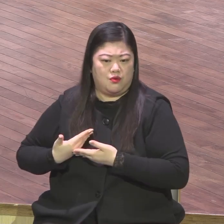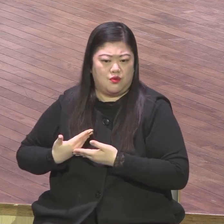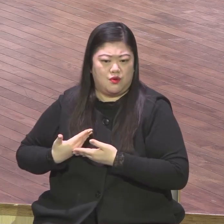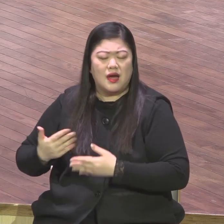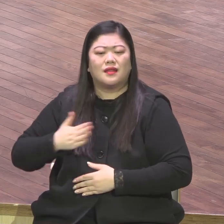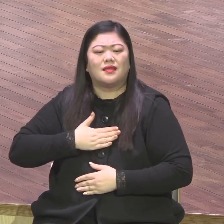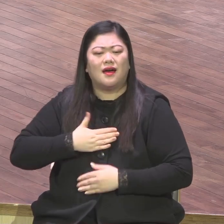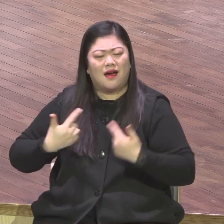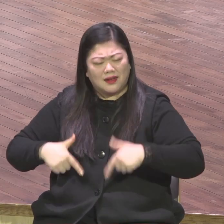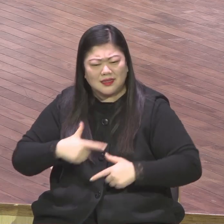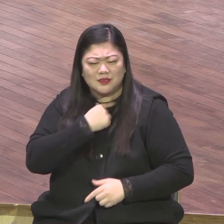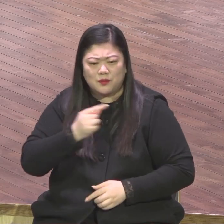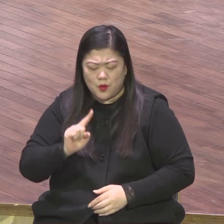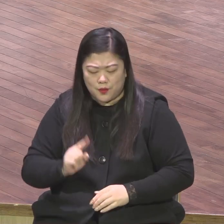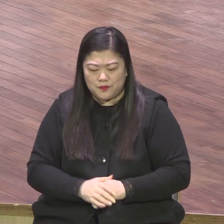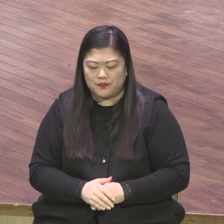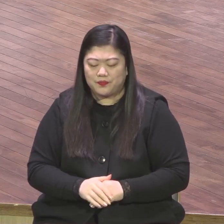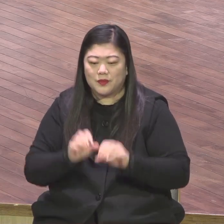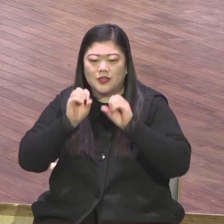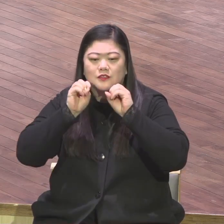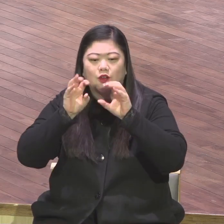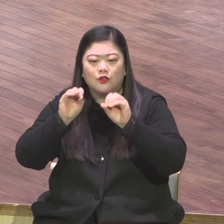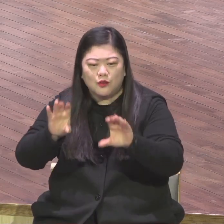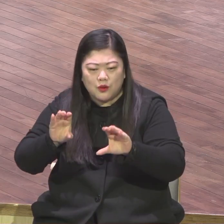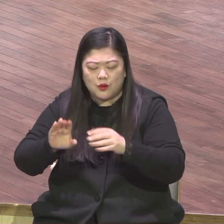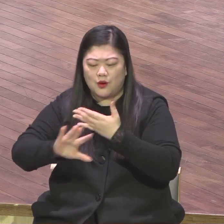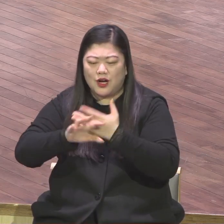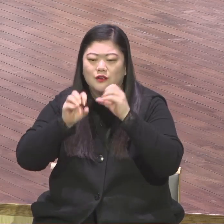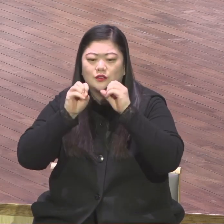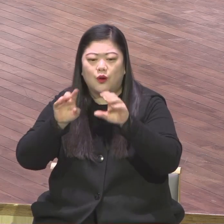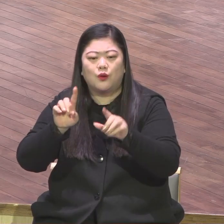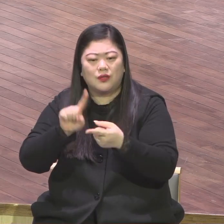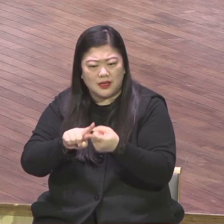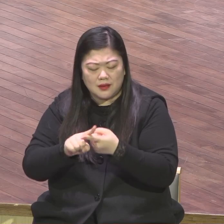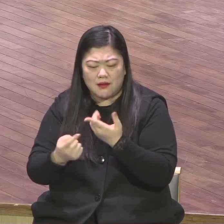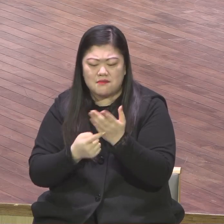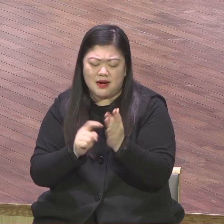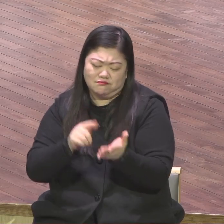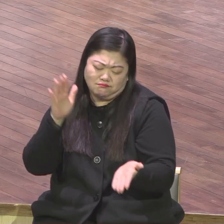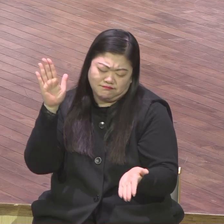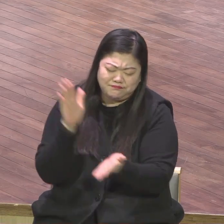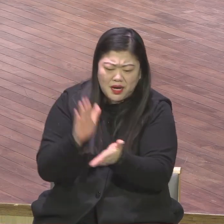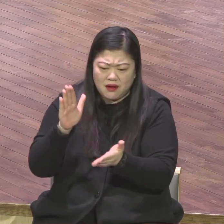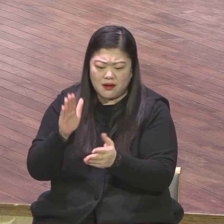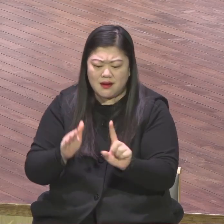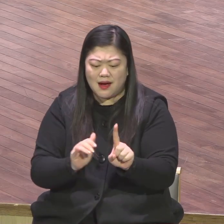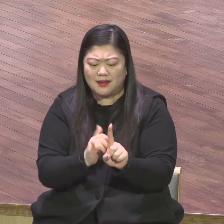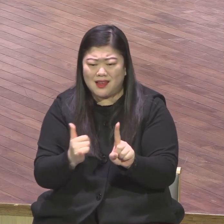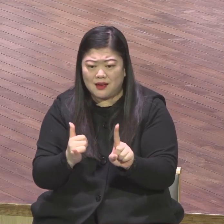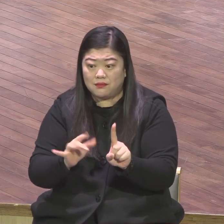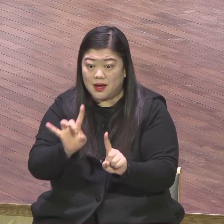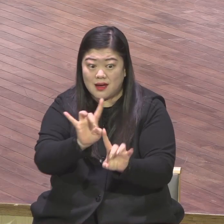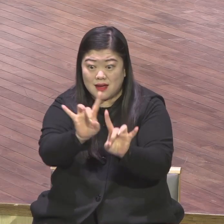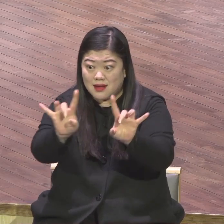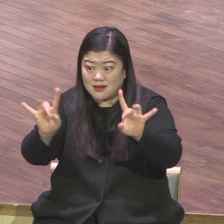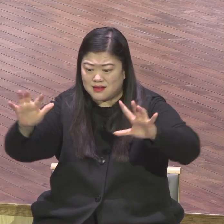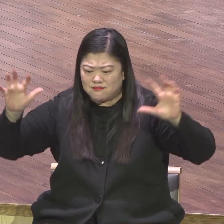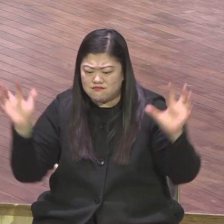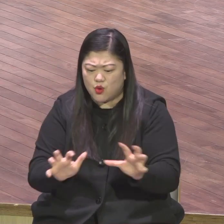되기야 주옵사사 그렇게 기도하고 있어요 그 작은 자가 천을 이룰 줄로 믿습니다 그 약한